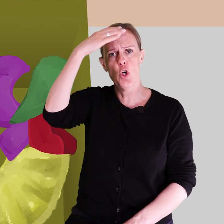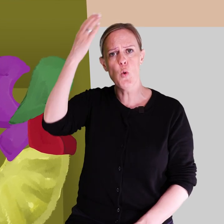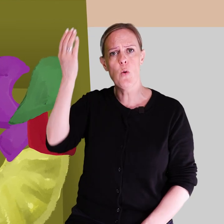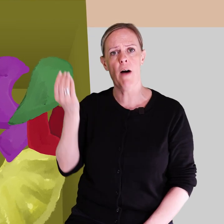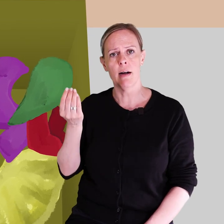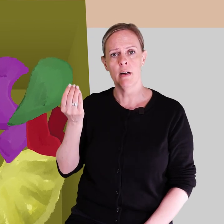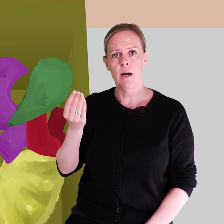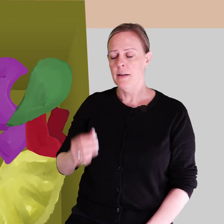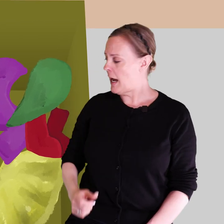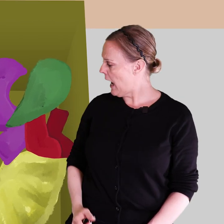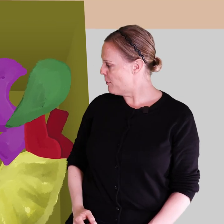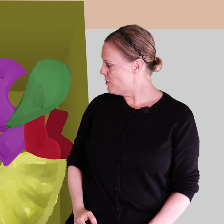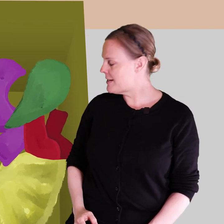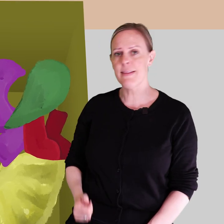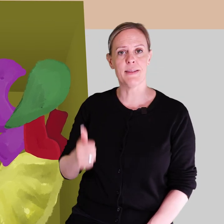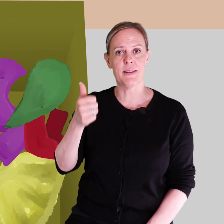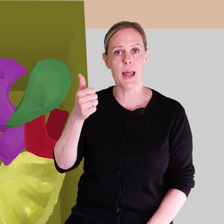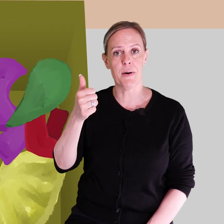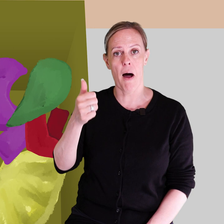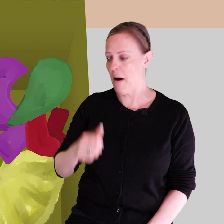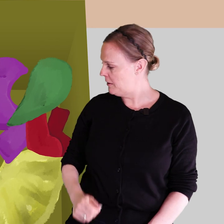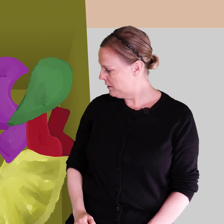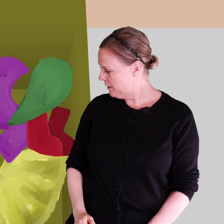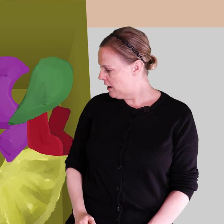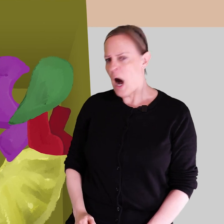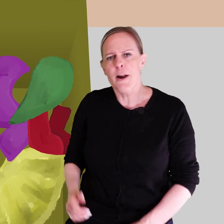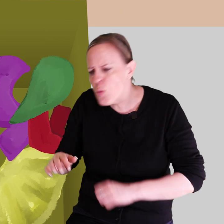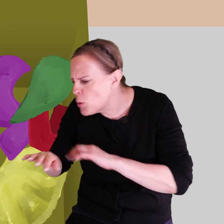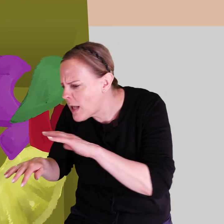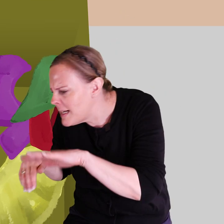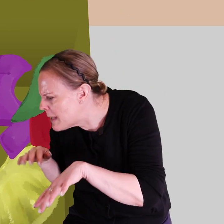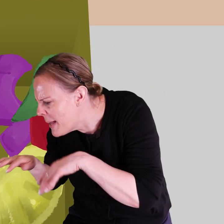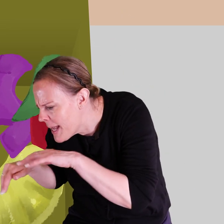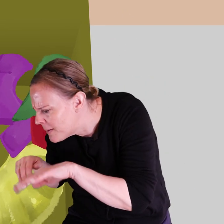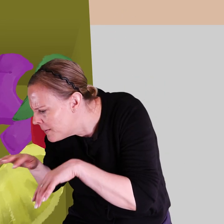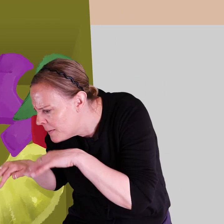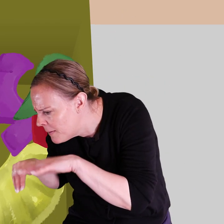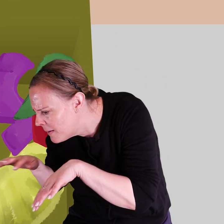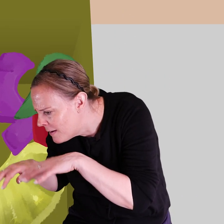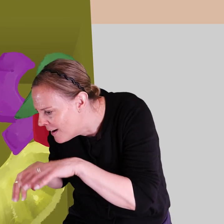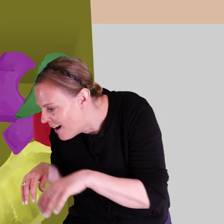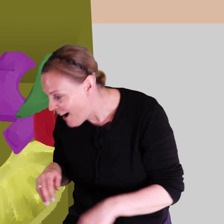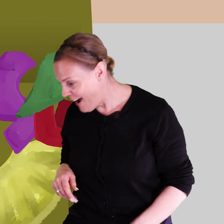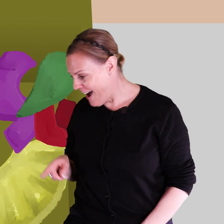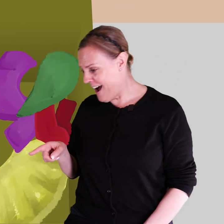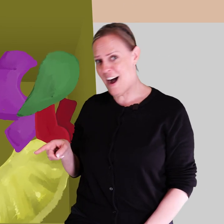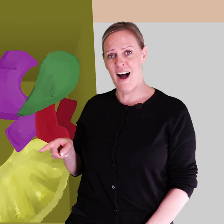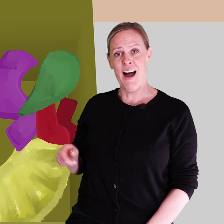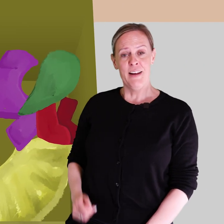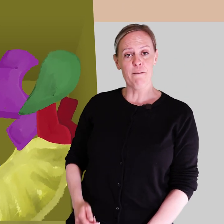luva. Det här blir ju jättebra. Han rotar lite mer. Ha, där